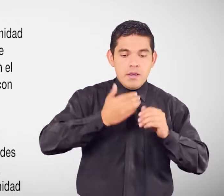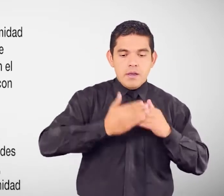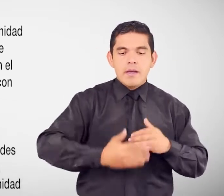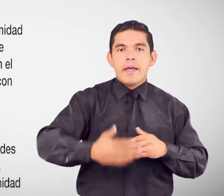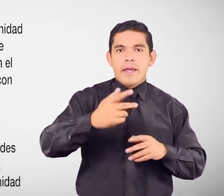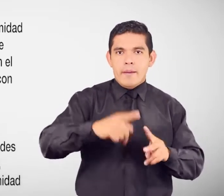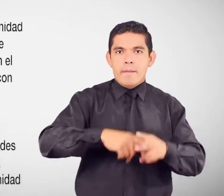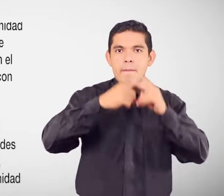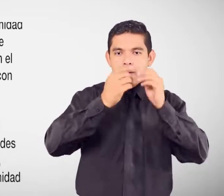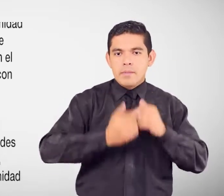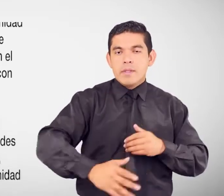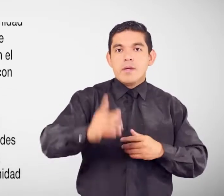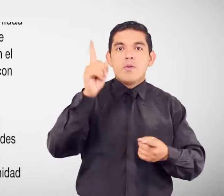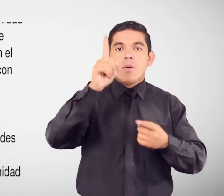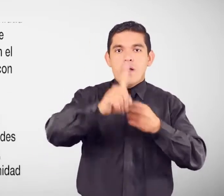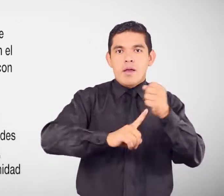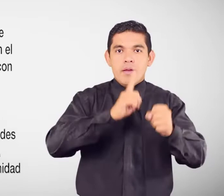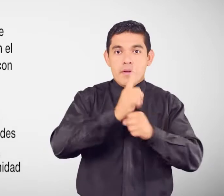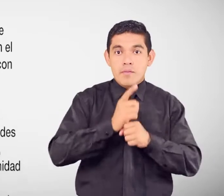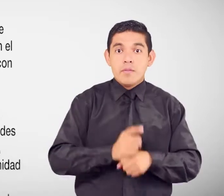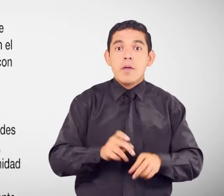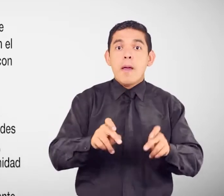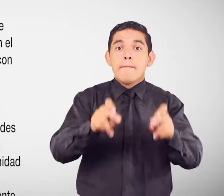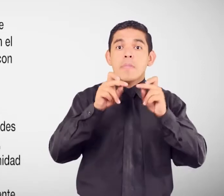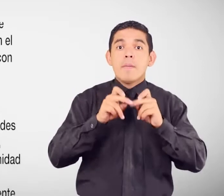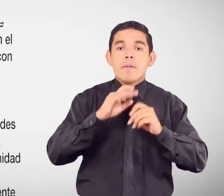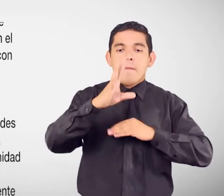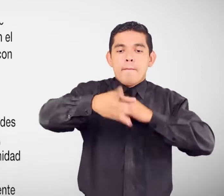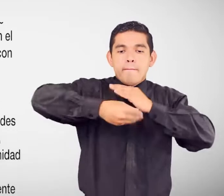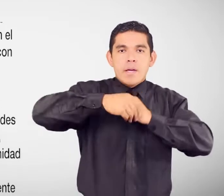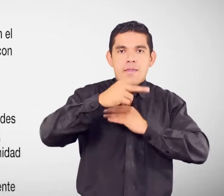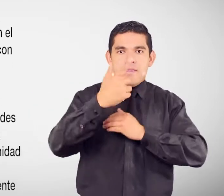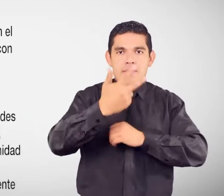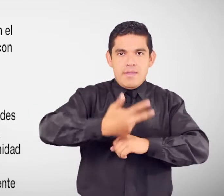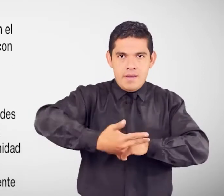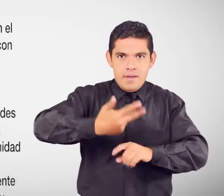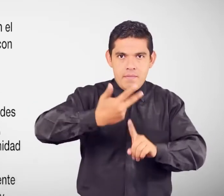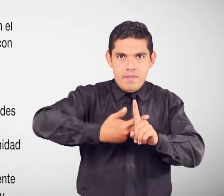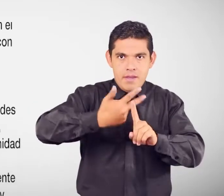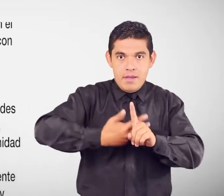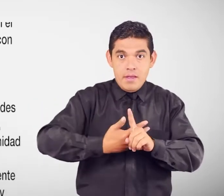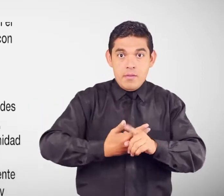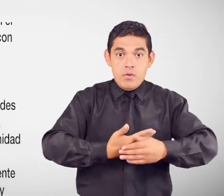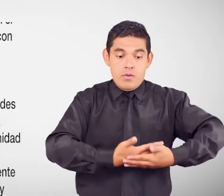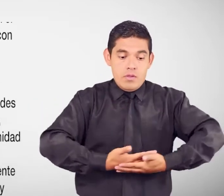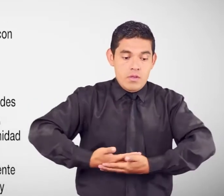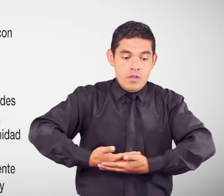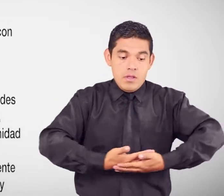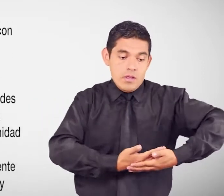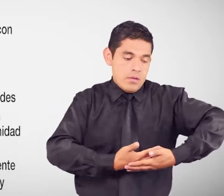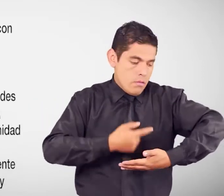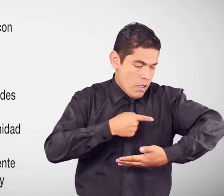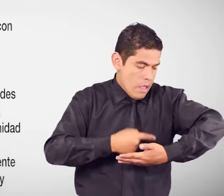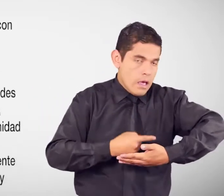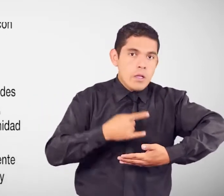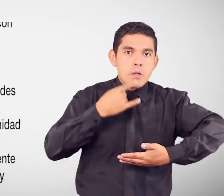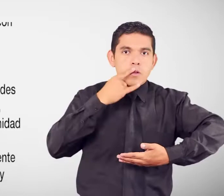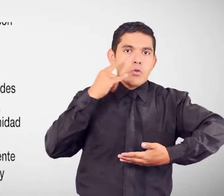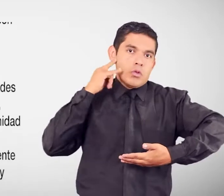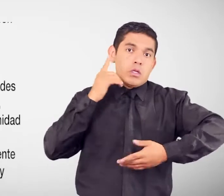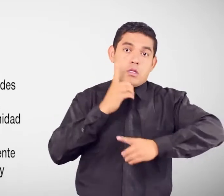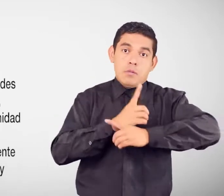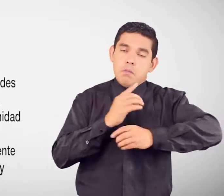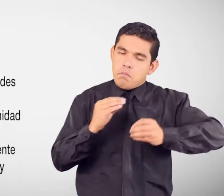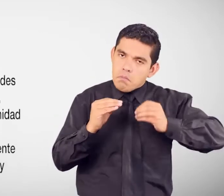permiso de maternidad Se ampliará por tres meses adicionales En el caso del nacimiento de niñas O niños con discapacidad